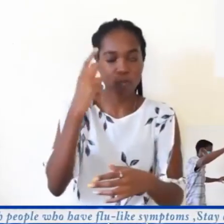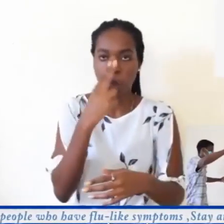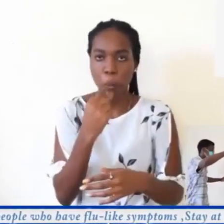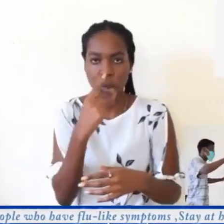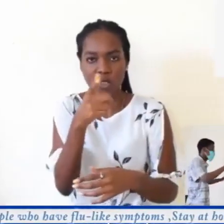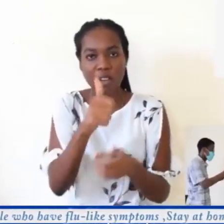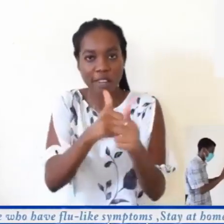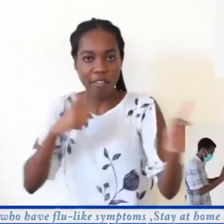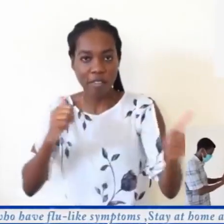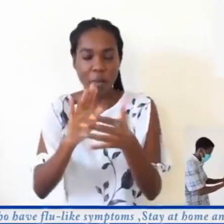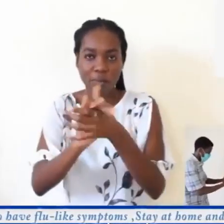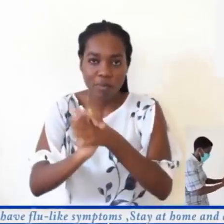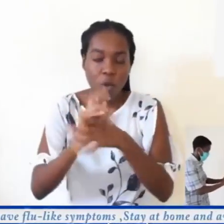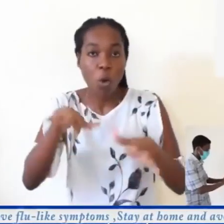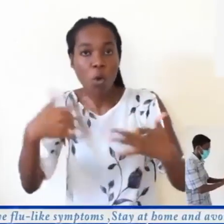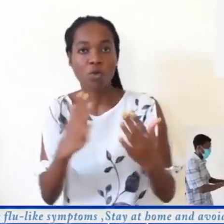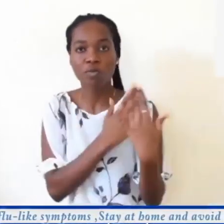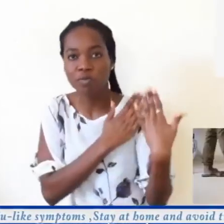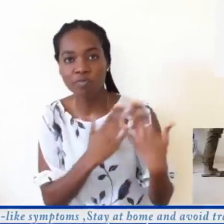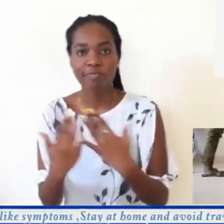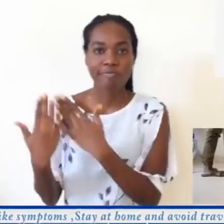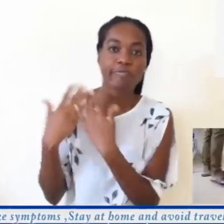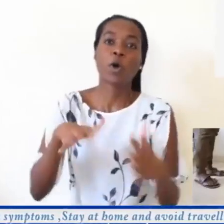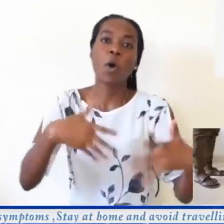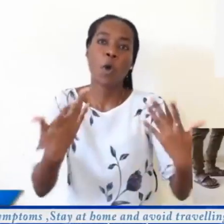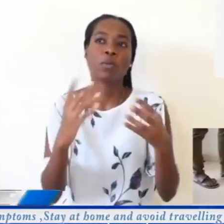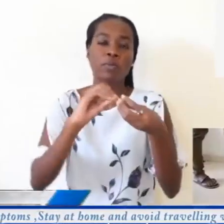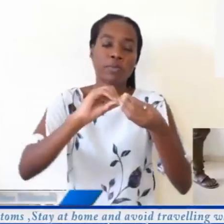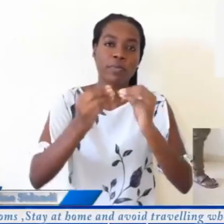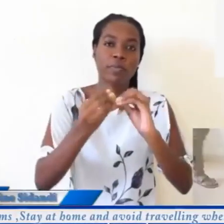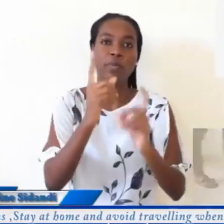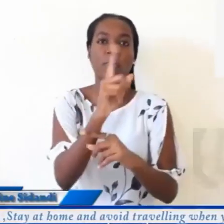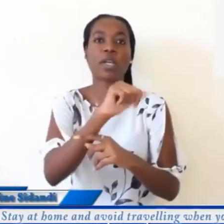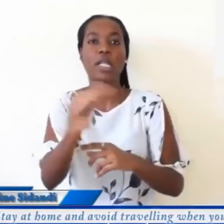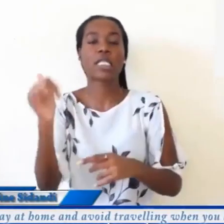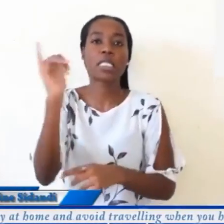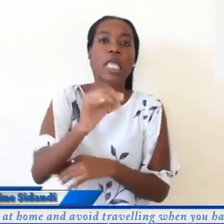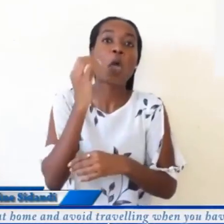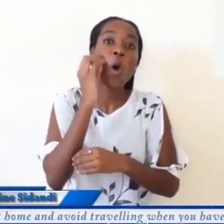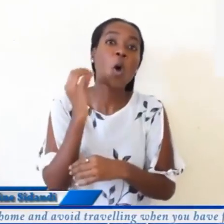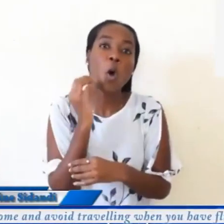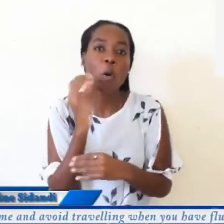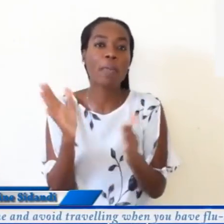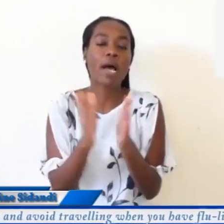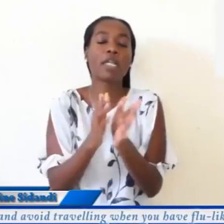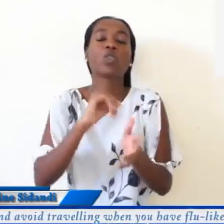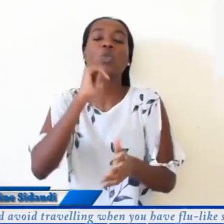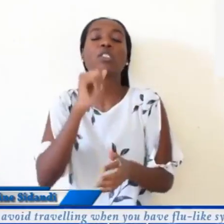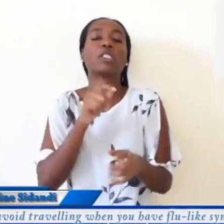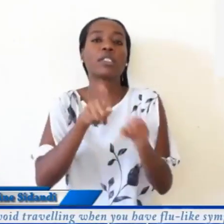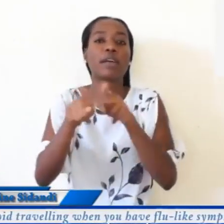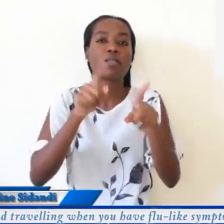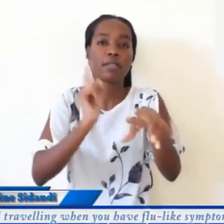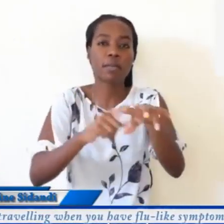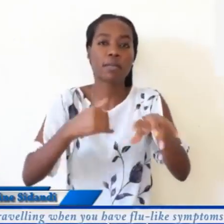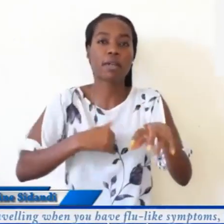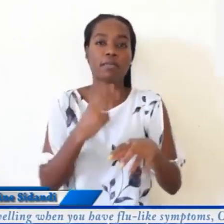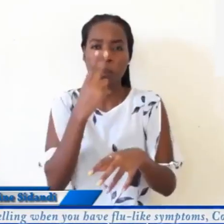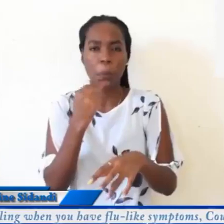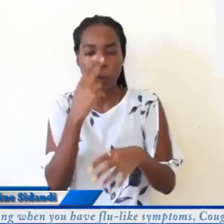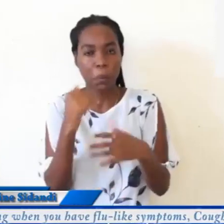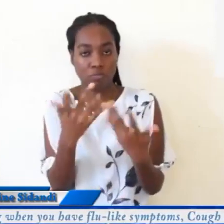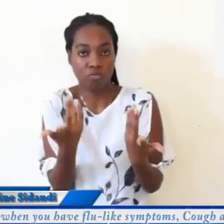Epuka kusalimiana kwa mikono, kukumbatiana au kupige busu. Ka nyumbani na usisafiri wakati